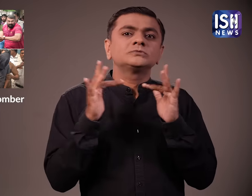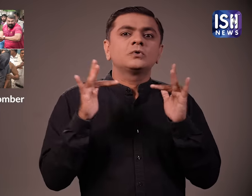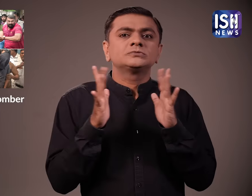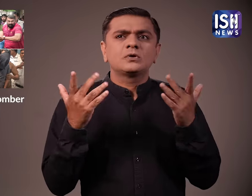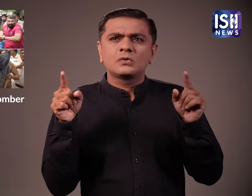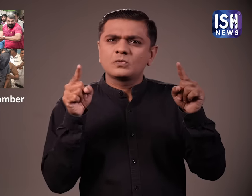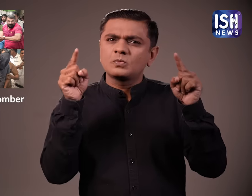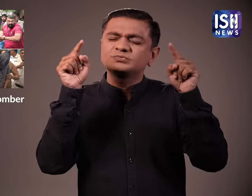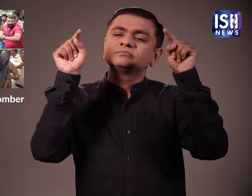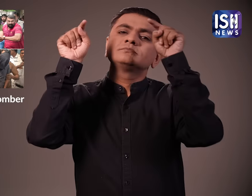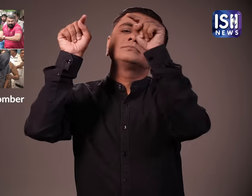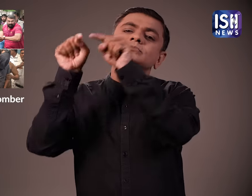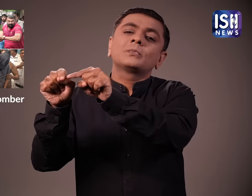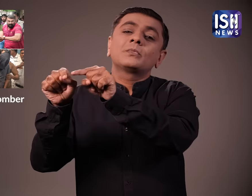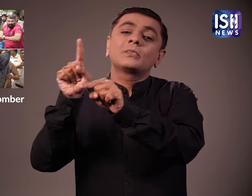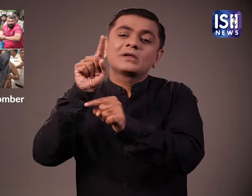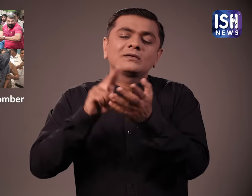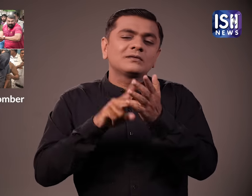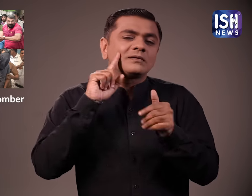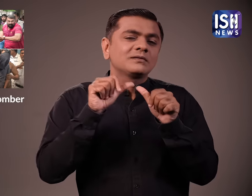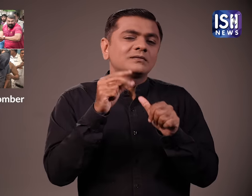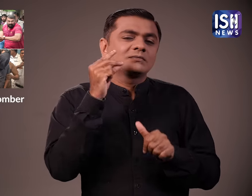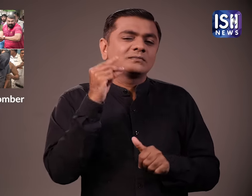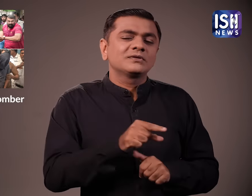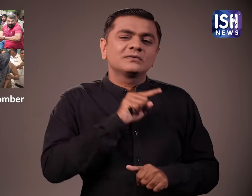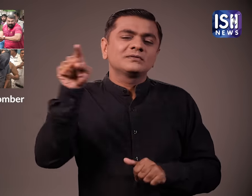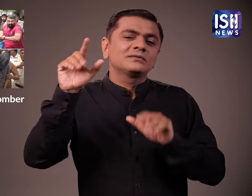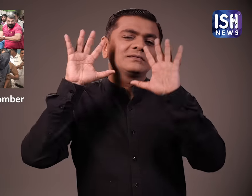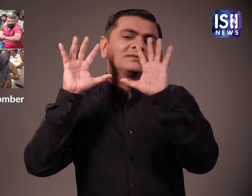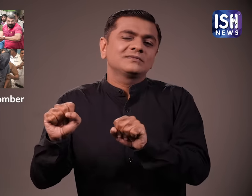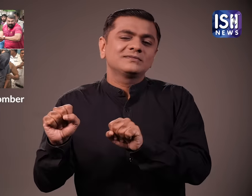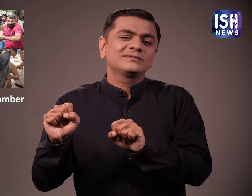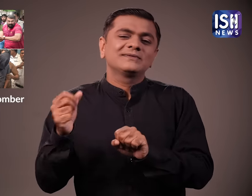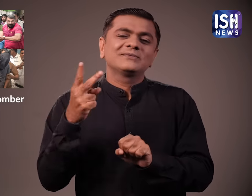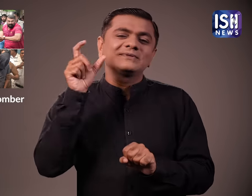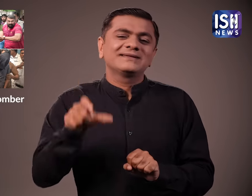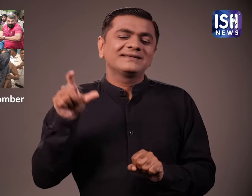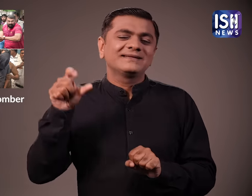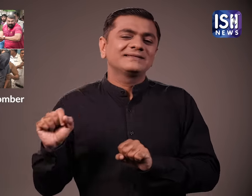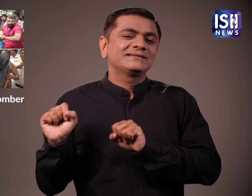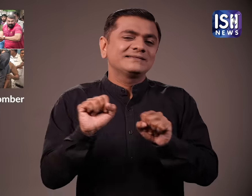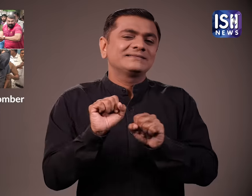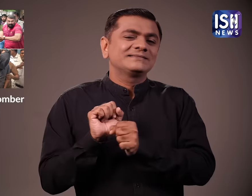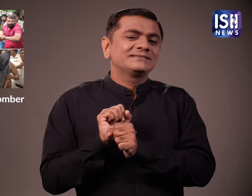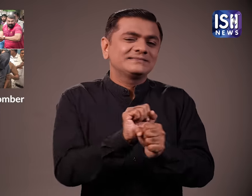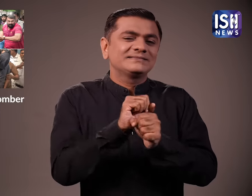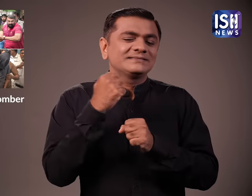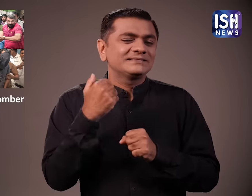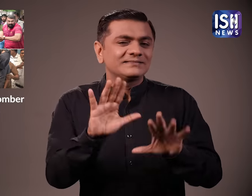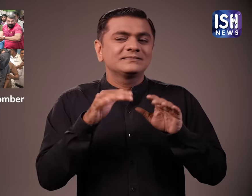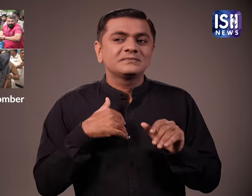संपर्क में रहे और कांटी पहुचे NIA को कांटी में उनके ठिकाने का पता चला और उन्हें गिरफ्तार कर लिया गया